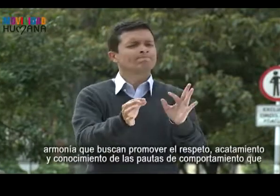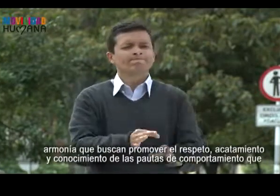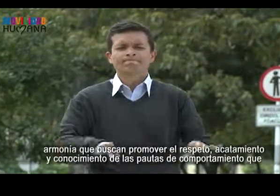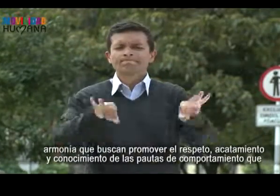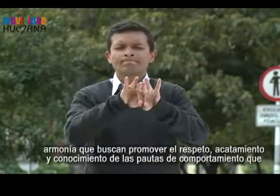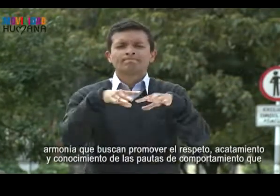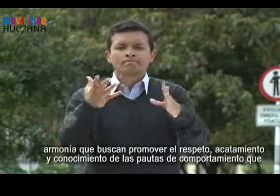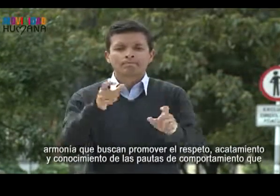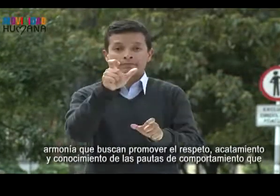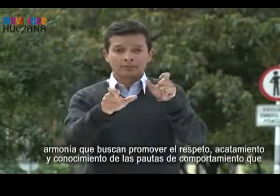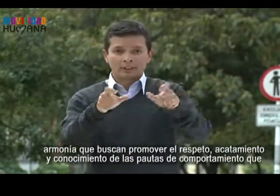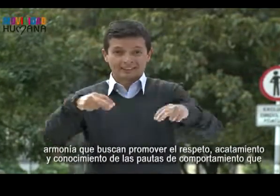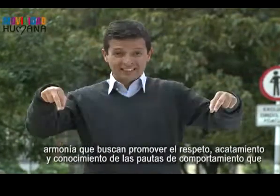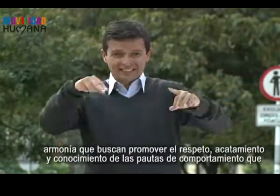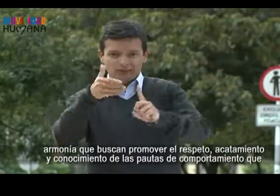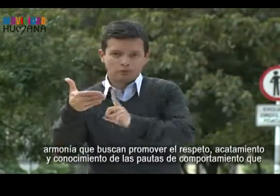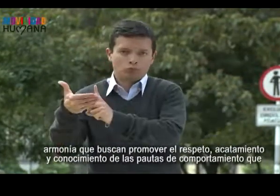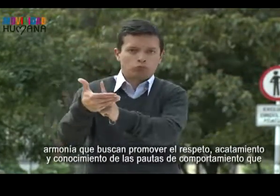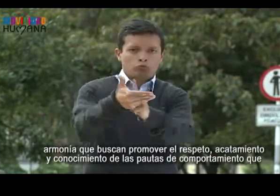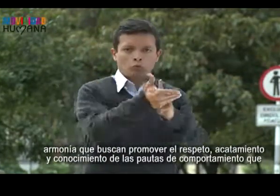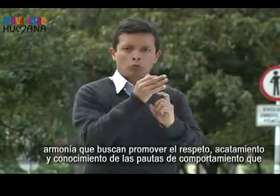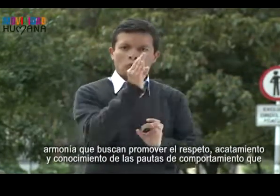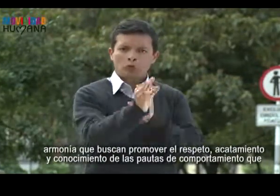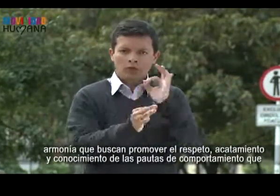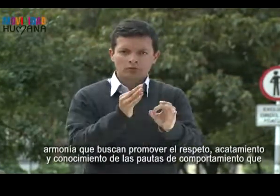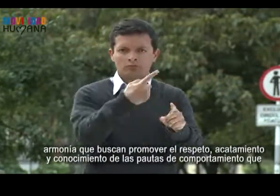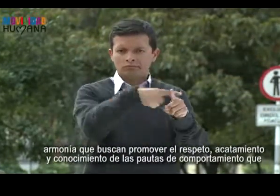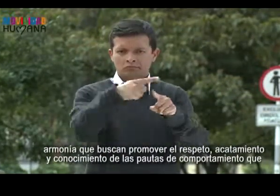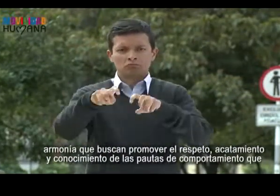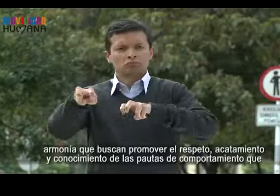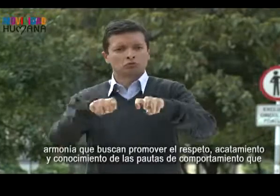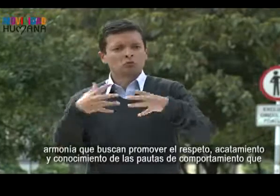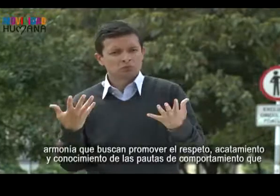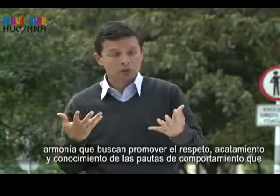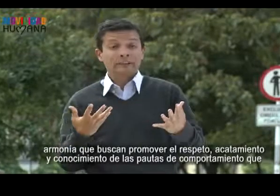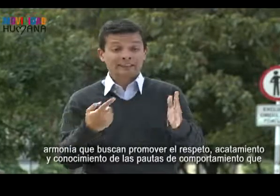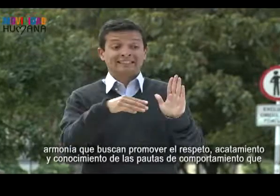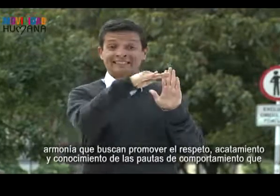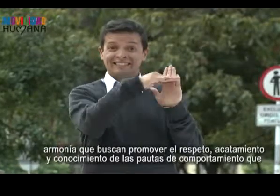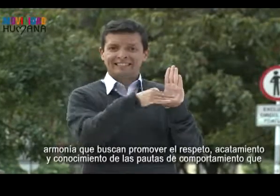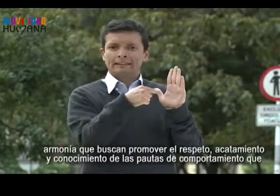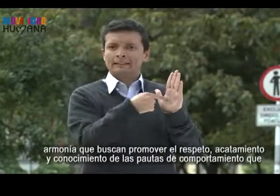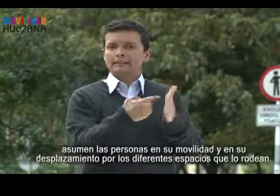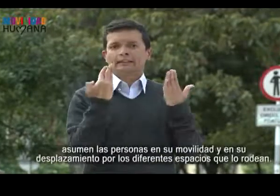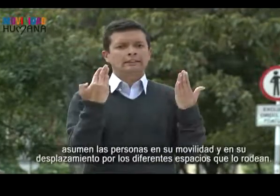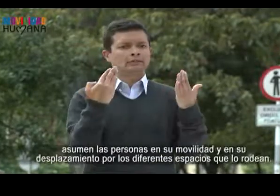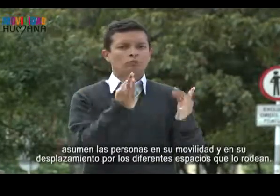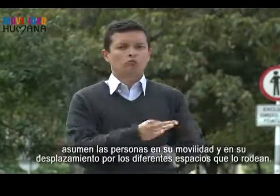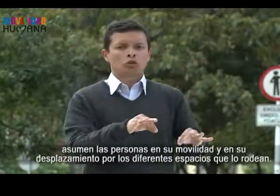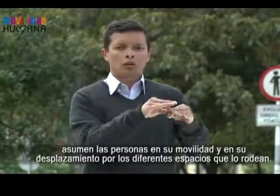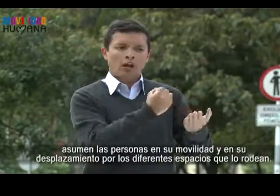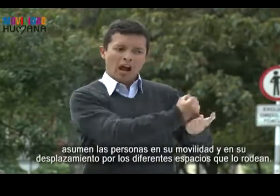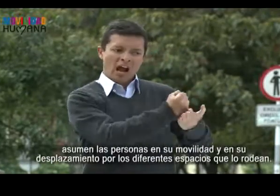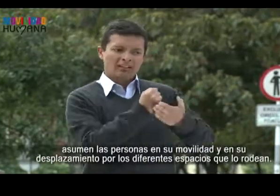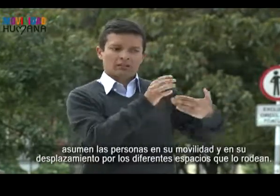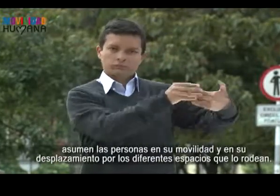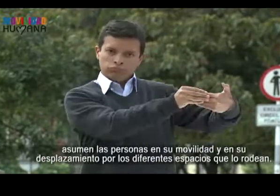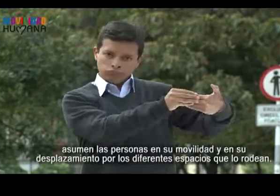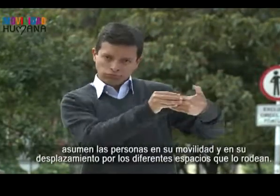buscan promover el respeto, acatamiento y conocimiento de las pautas de comportamiento que asumen las personas en su movilidad